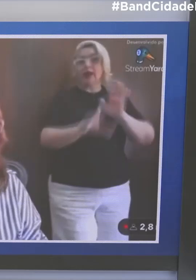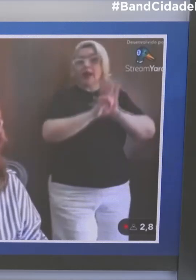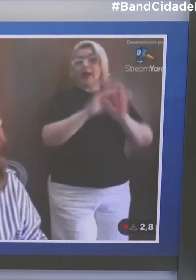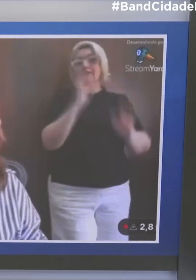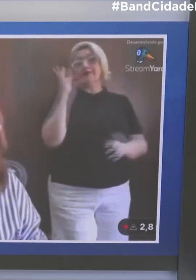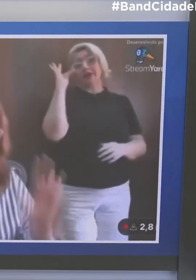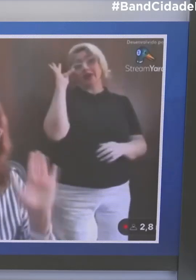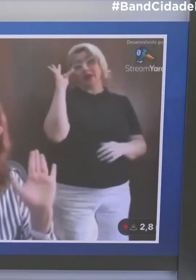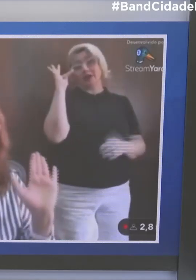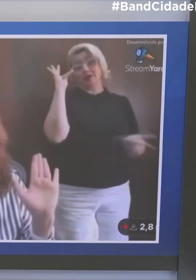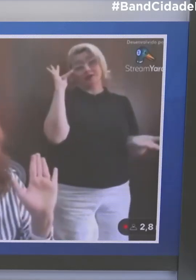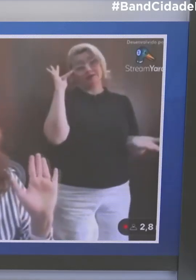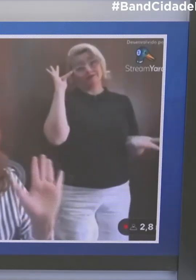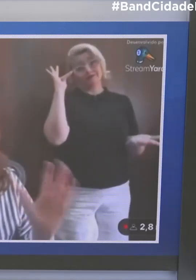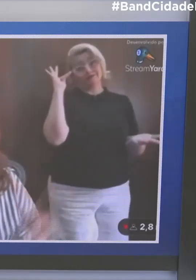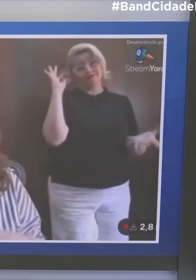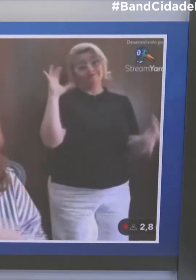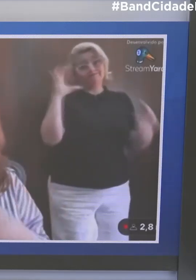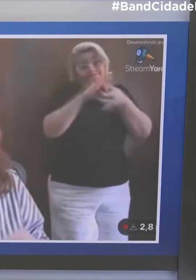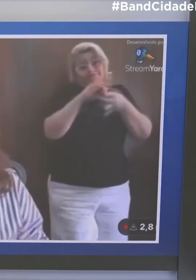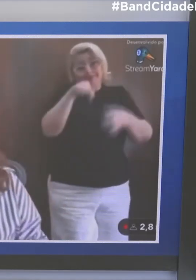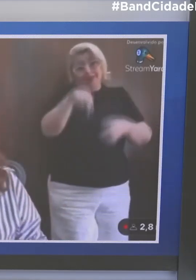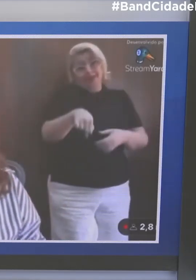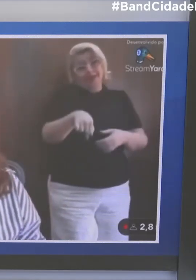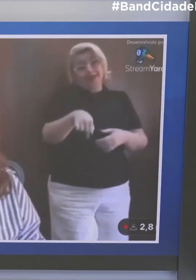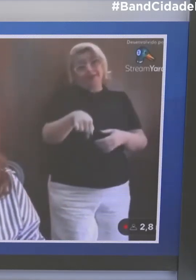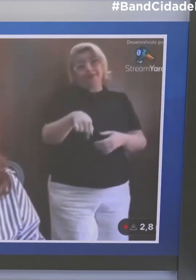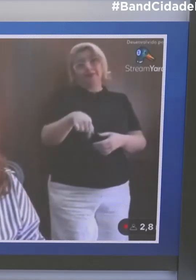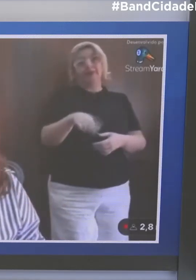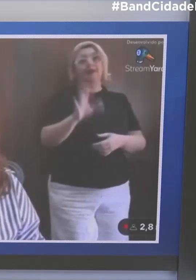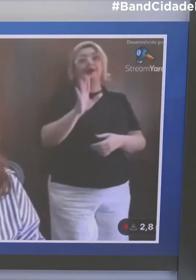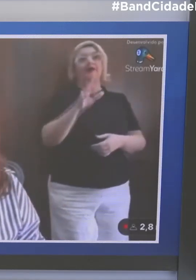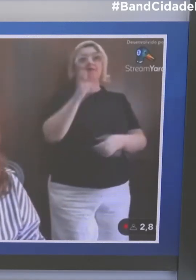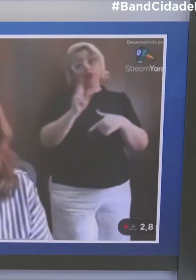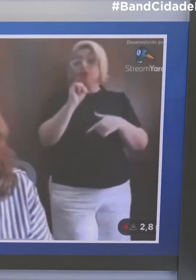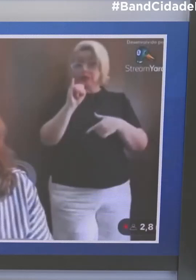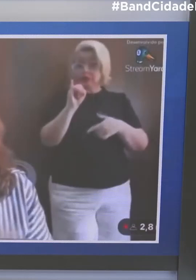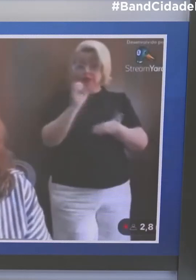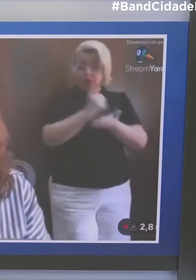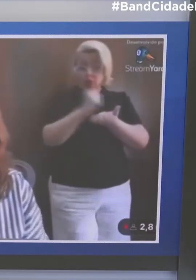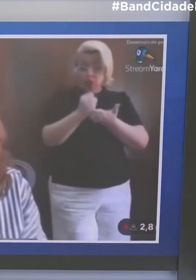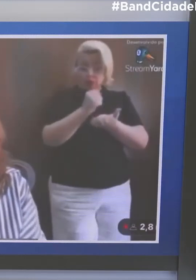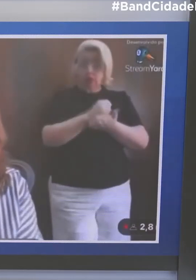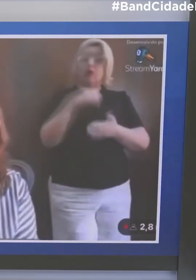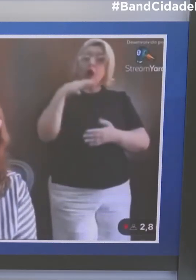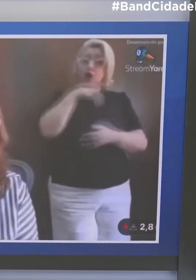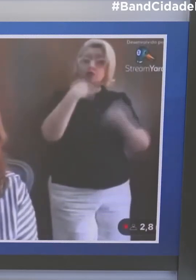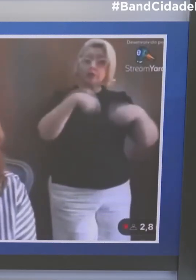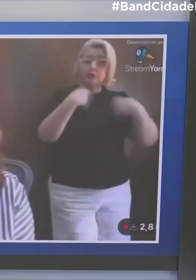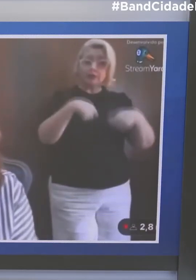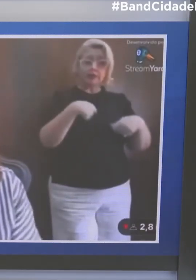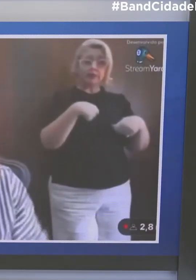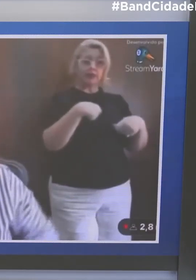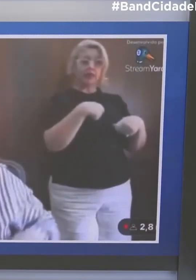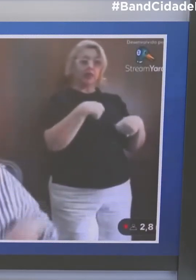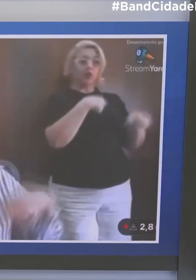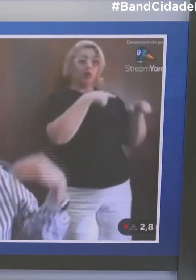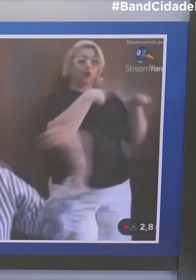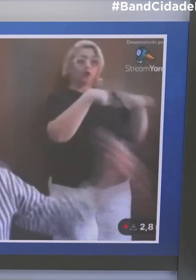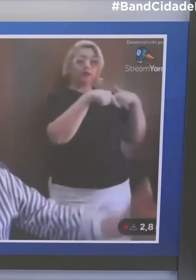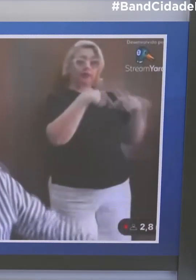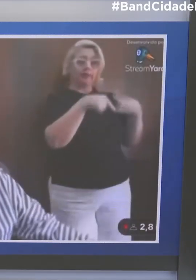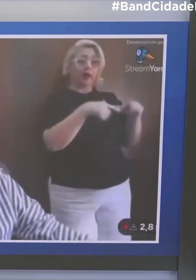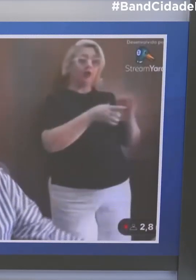Eu quero até chegar mais à frente e tentar encontrar aí essa lei, ver qual o ponto dela e tentar entender quem criou uma lei como